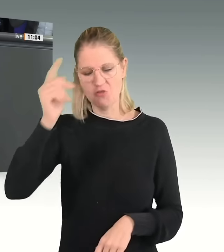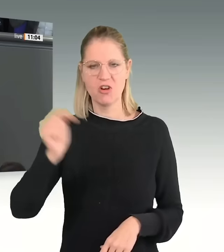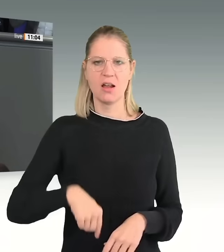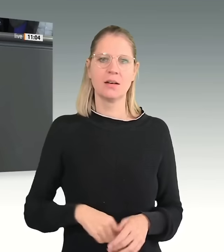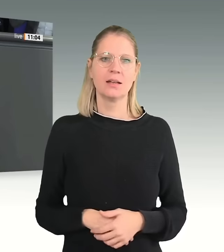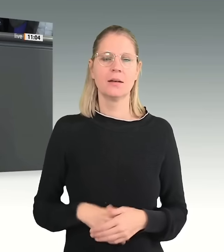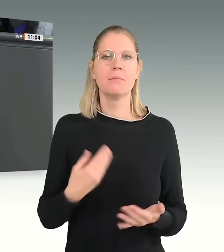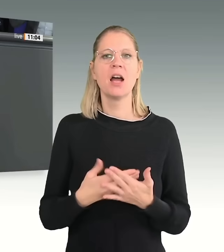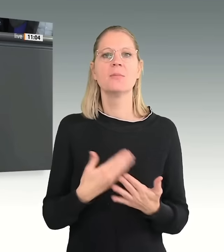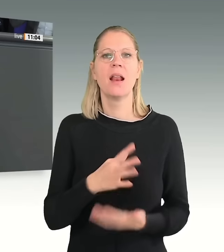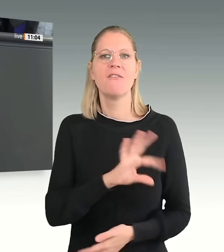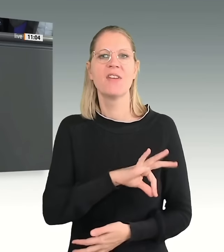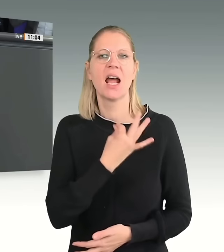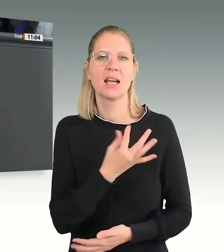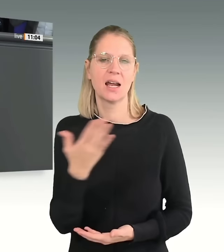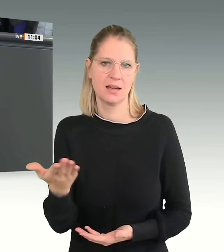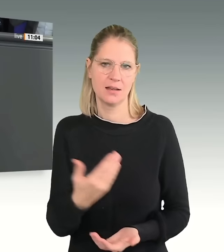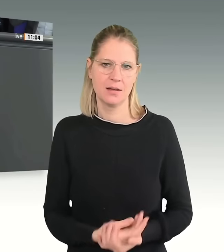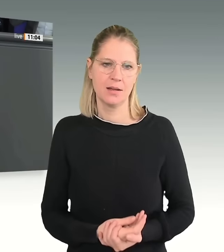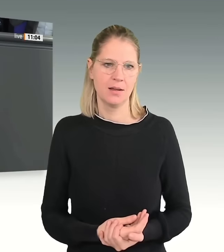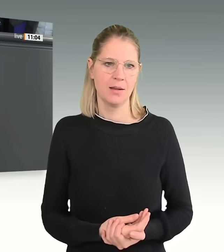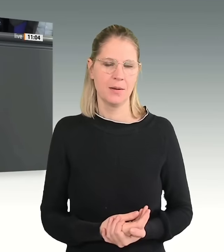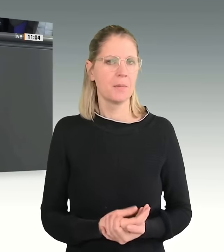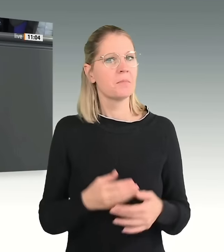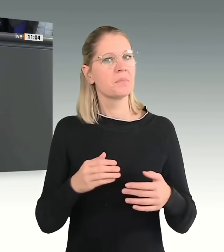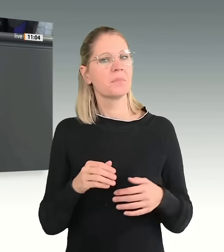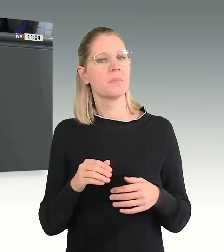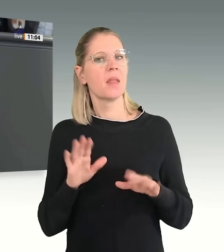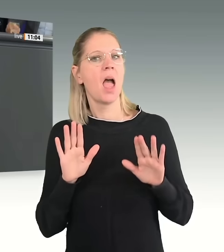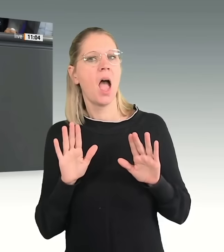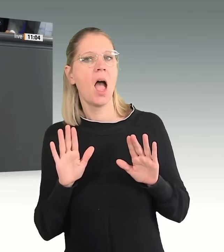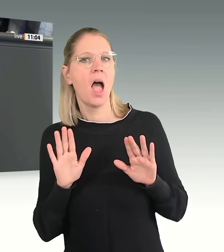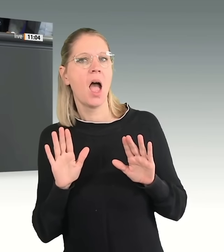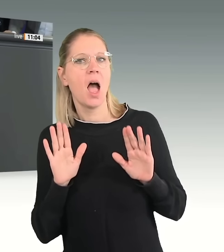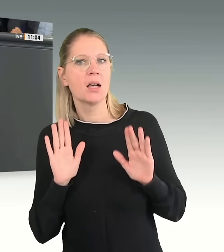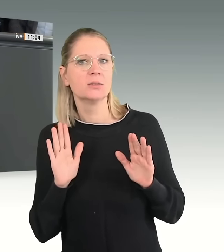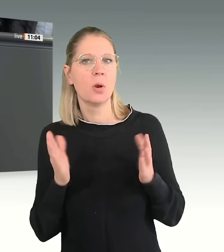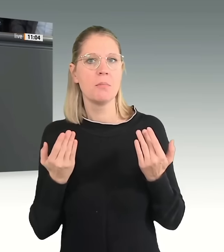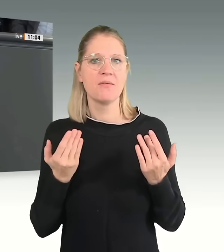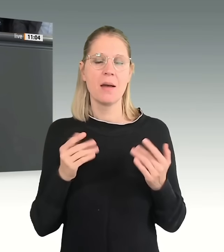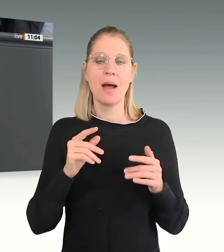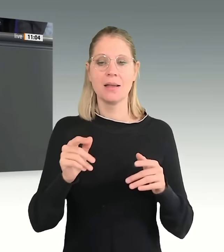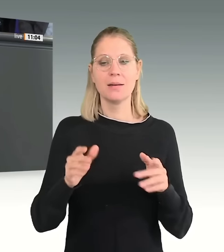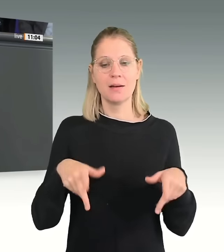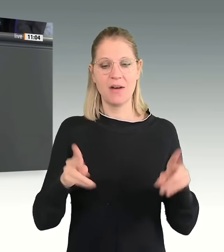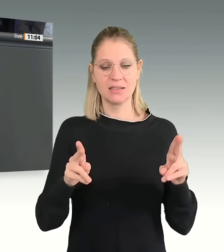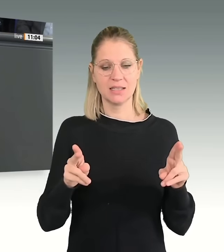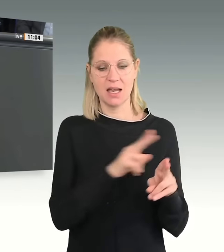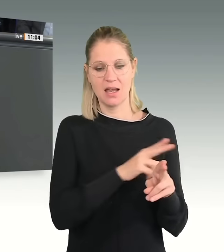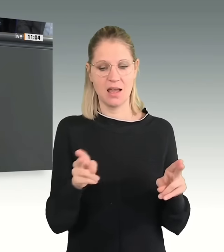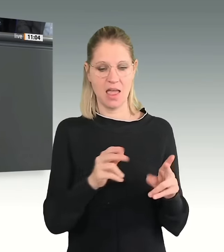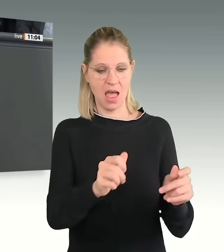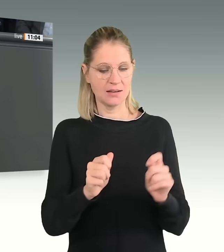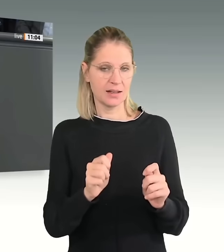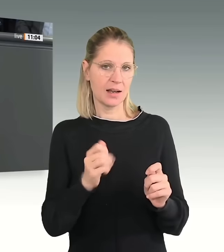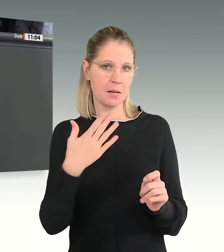In Frankreich zum Beispiel bekommen Asylbewerber in der Antragsphase sogar etwas mehr Geld in Deutschland. Aber sobald ihr Antrag